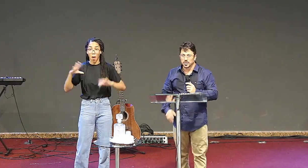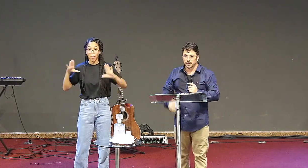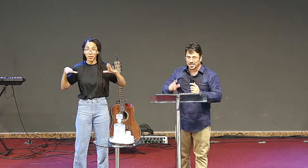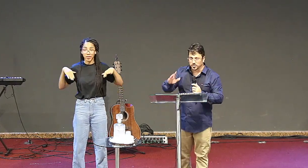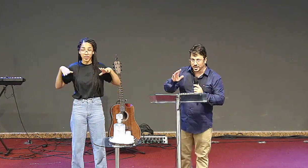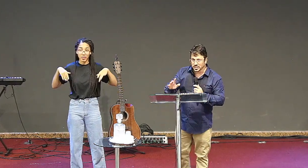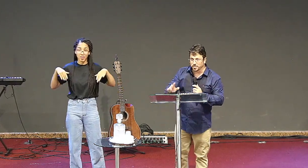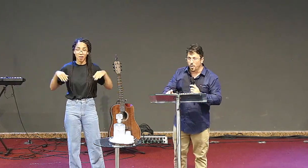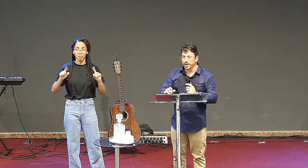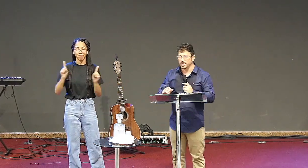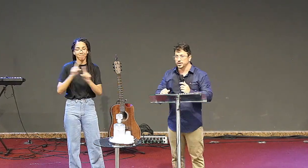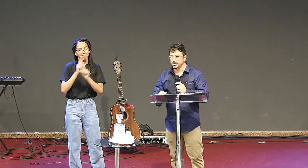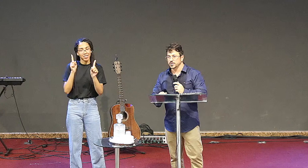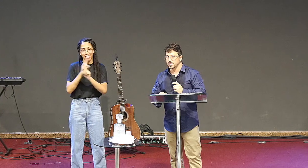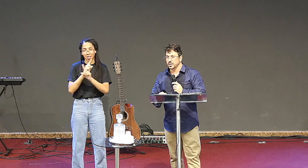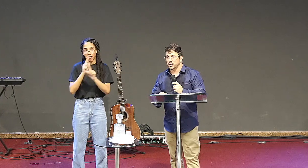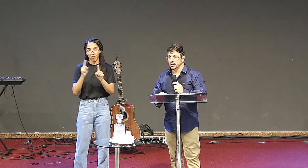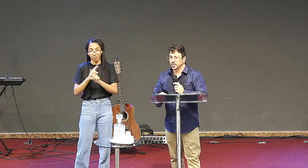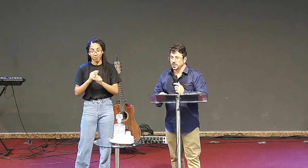mas principalmente